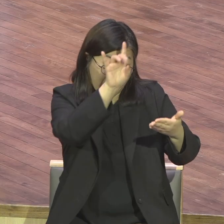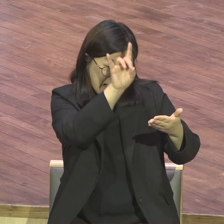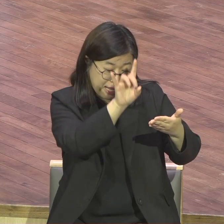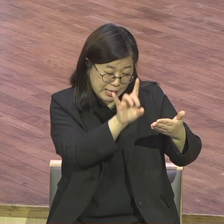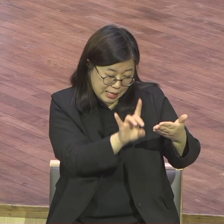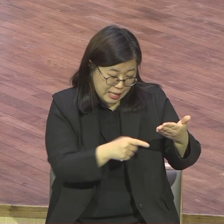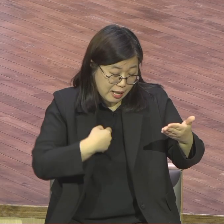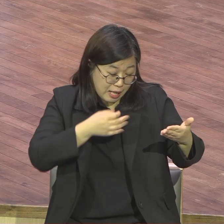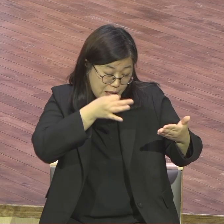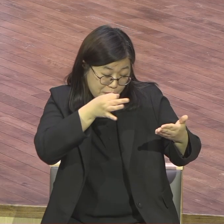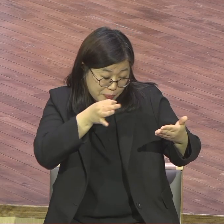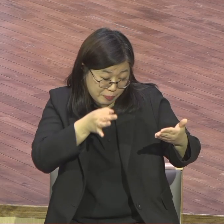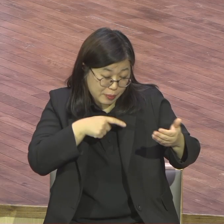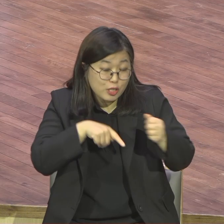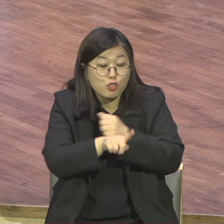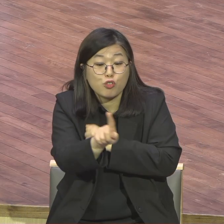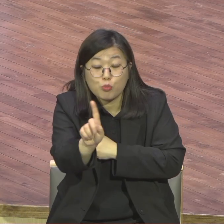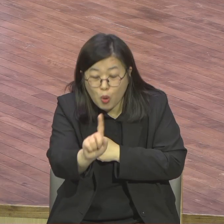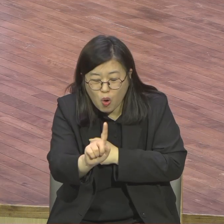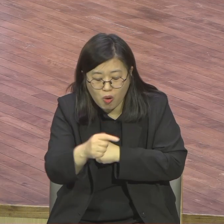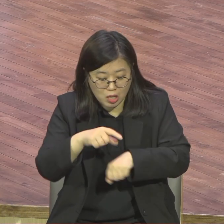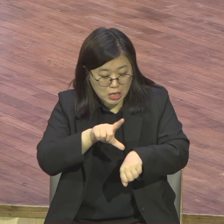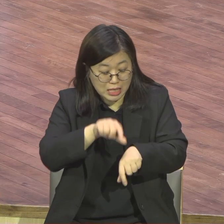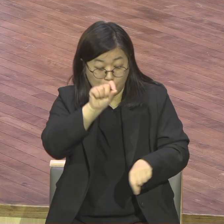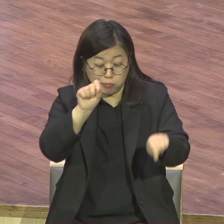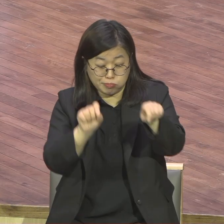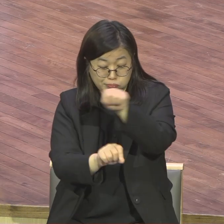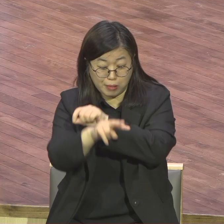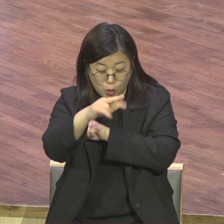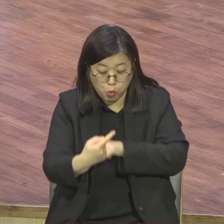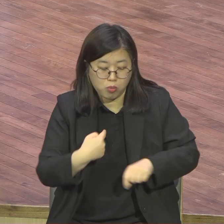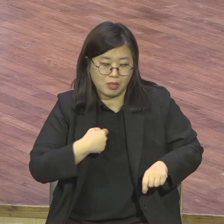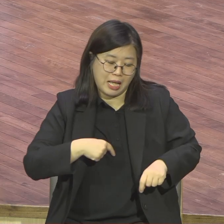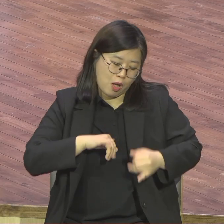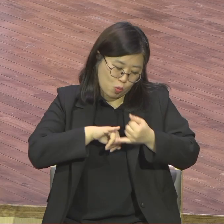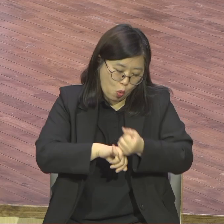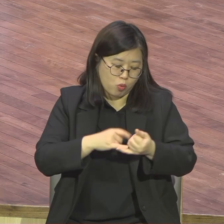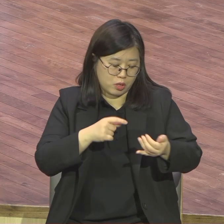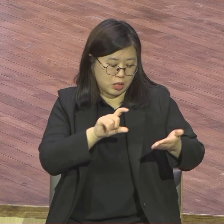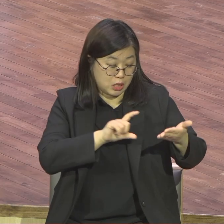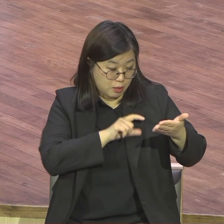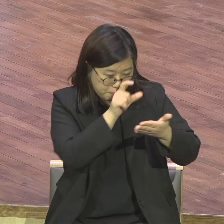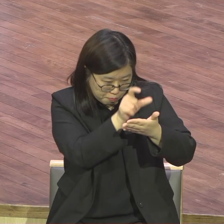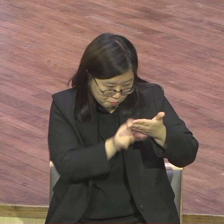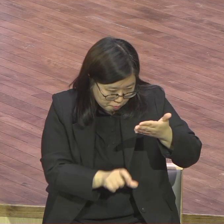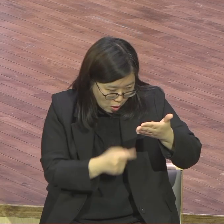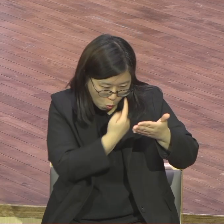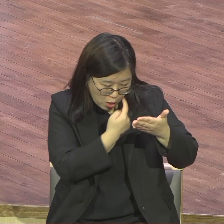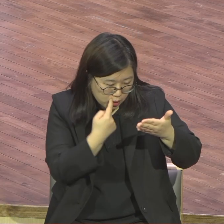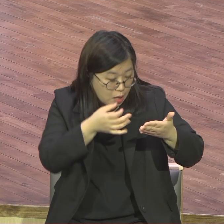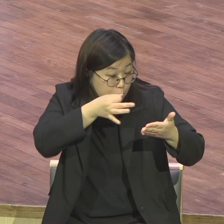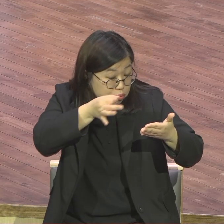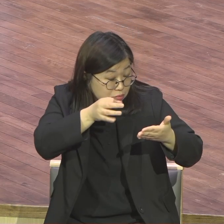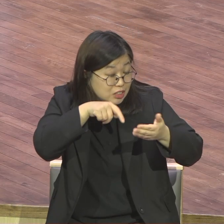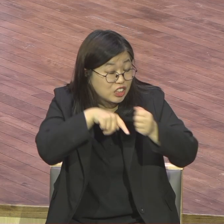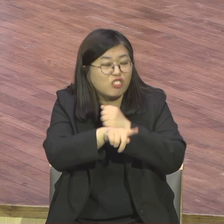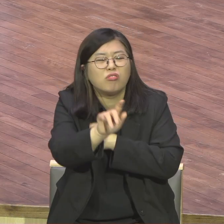70인 제자 운동은요 교육자와 원팀이 돼야 돼요 교육자 그 지역 담당